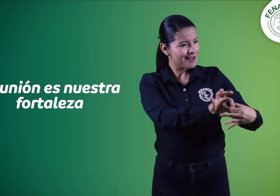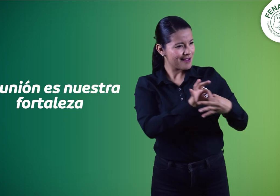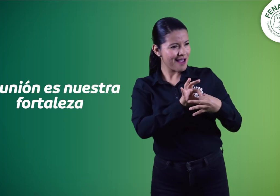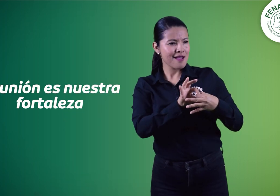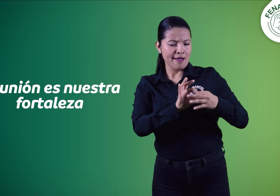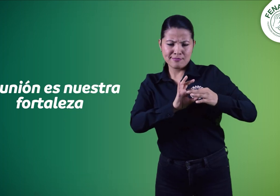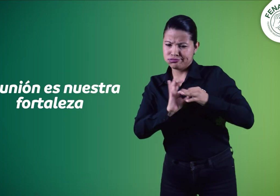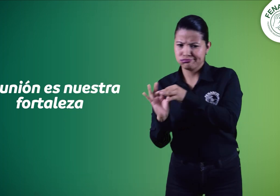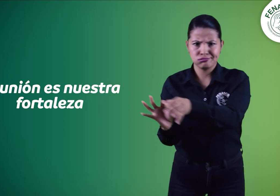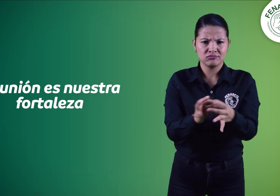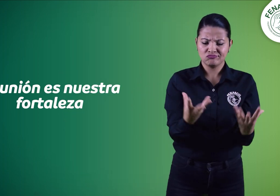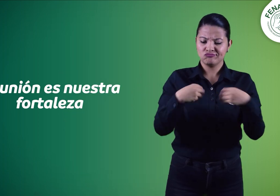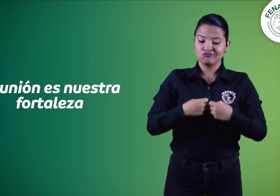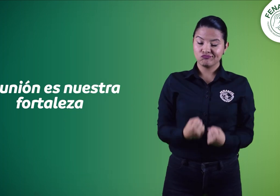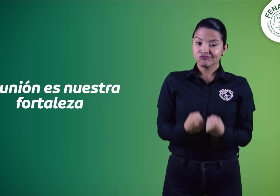la unión es nuestra fortaleza.